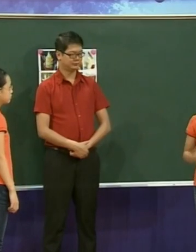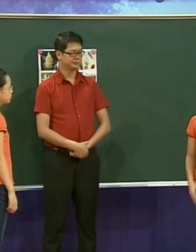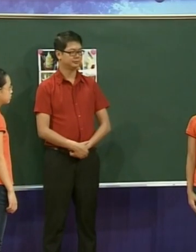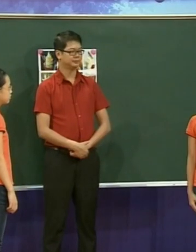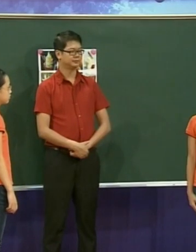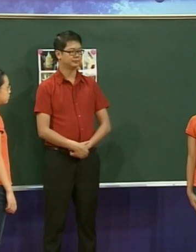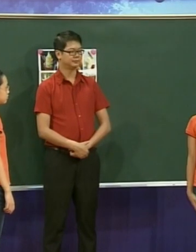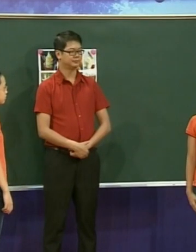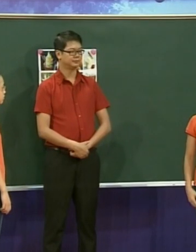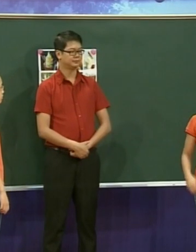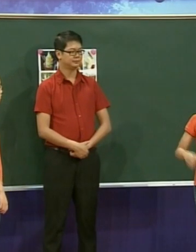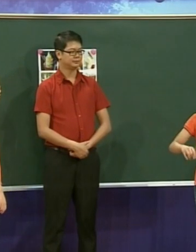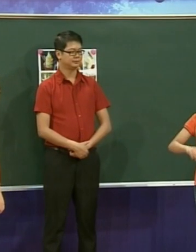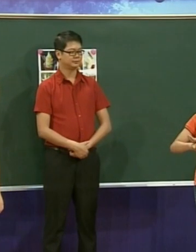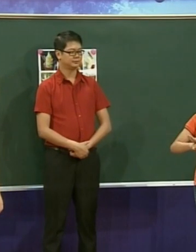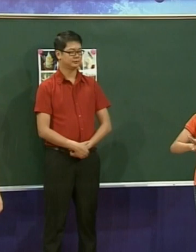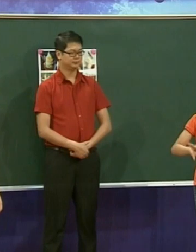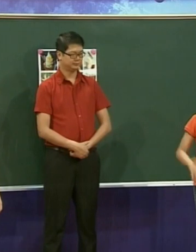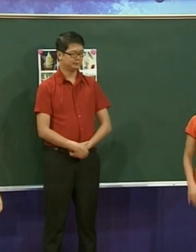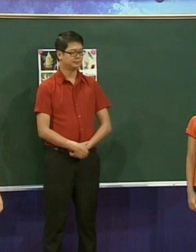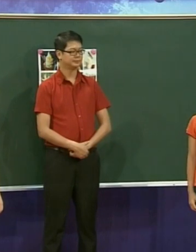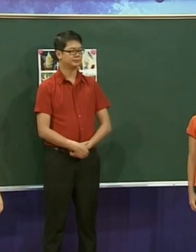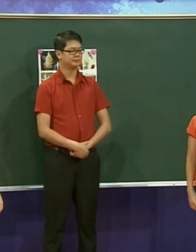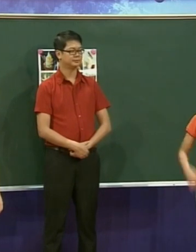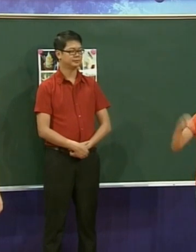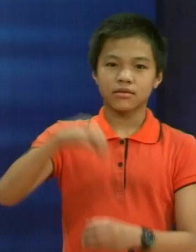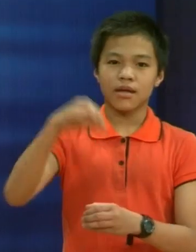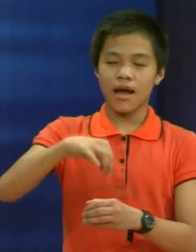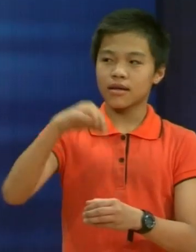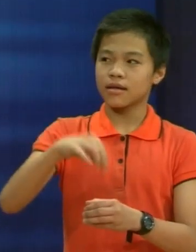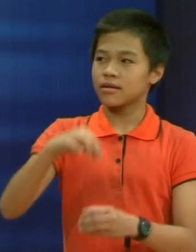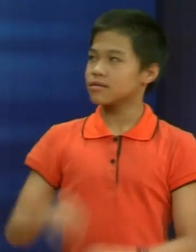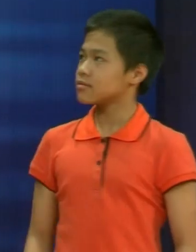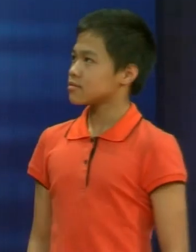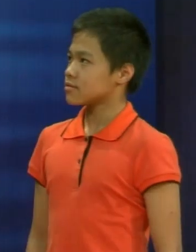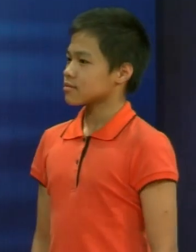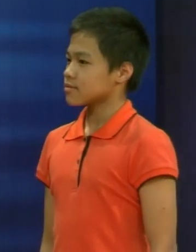Bạn thích uống nước ngọt này Bạn thích uống cà phê nữa Và cả trà nữa đấy